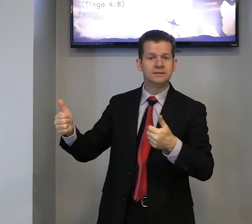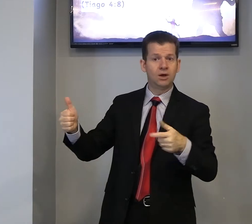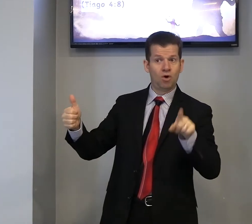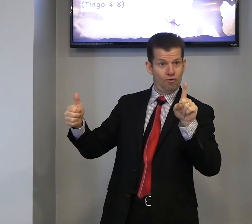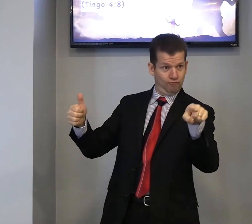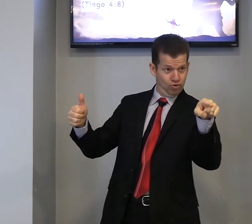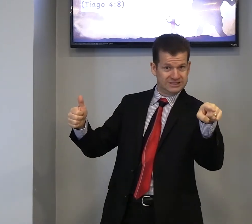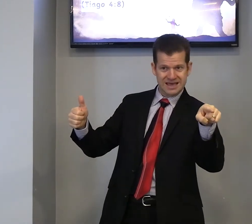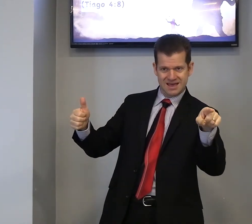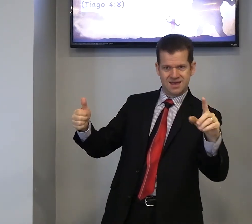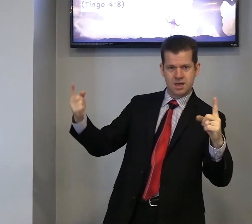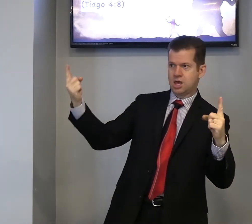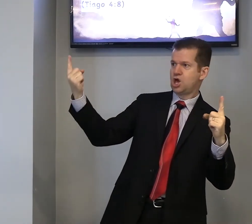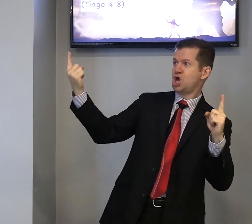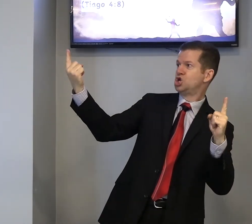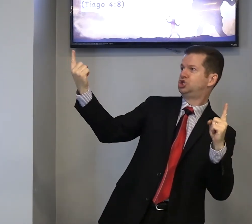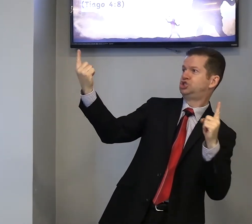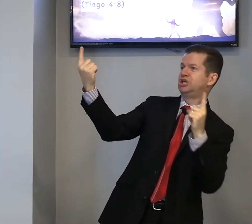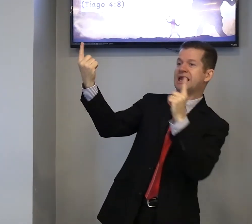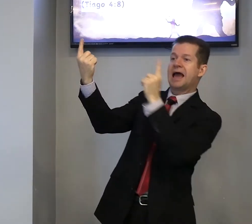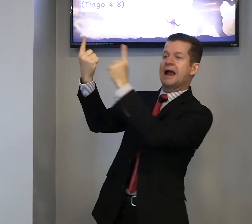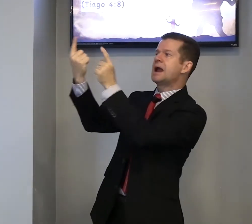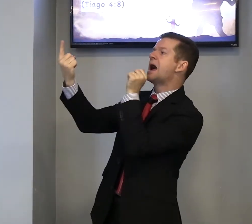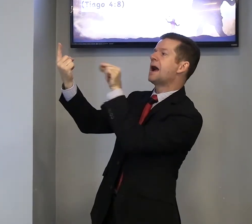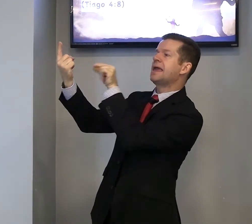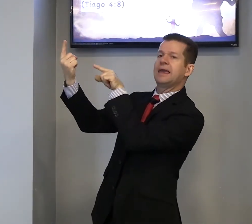então, você, chegar, a quem?